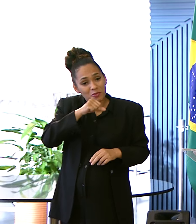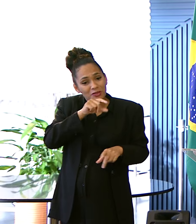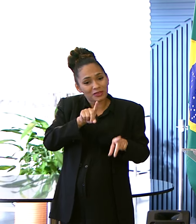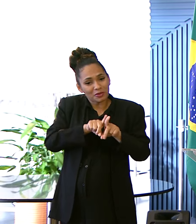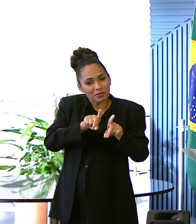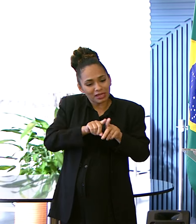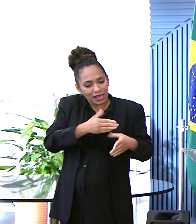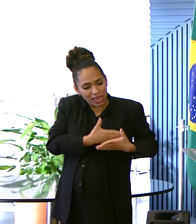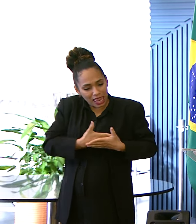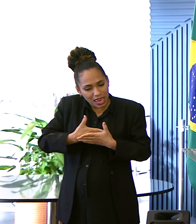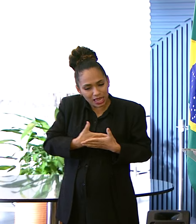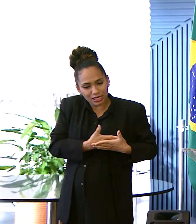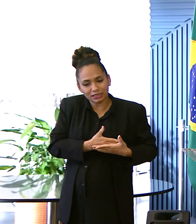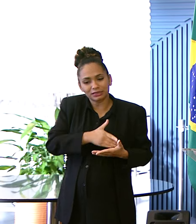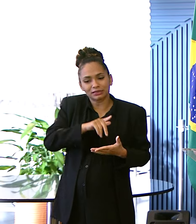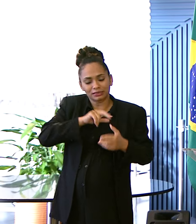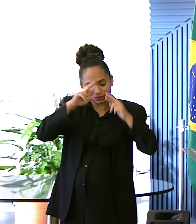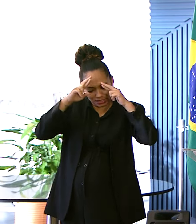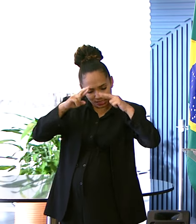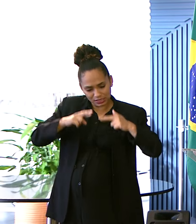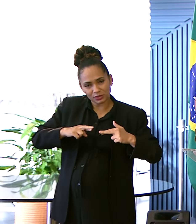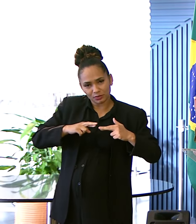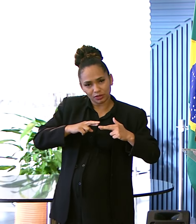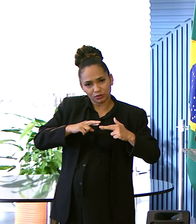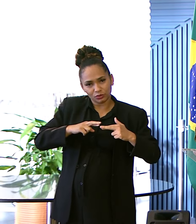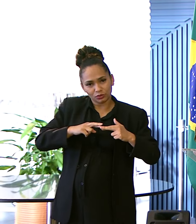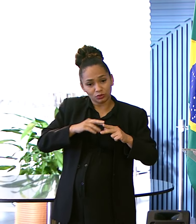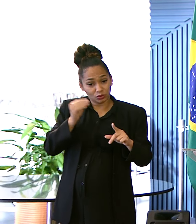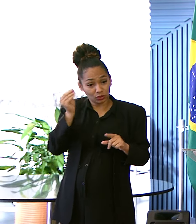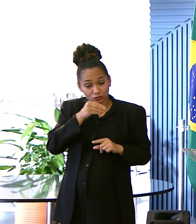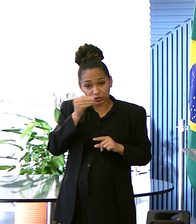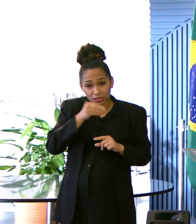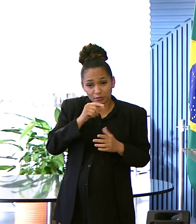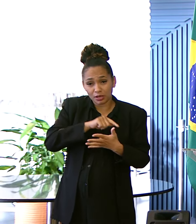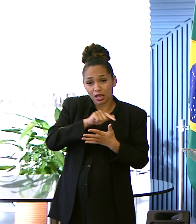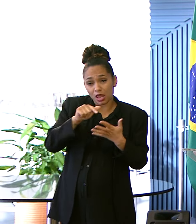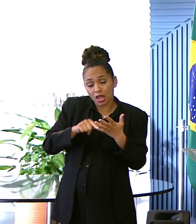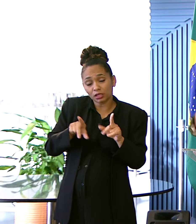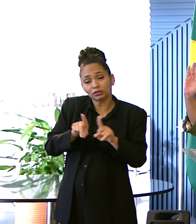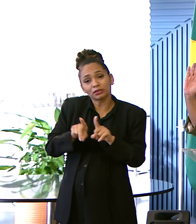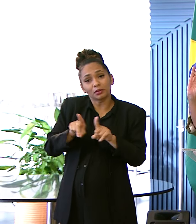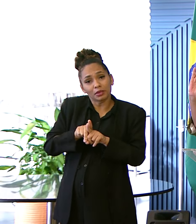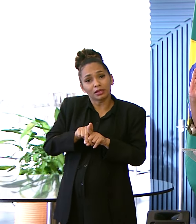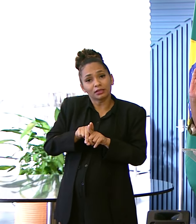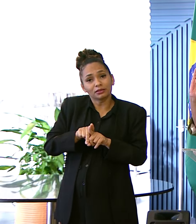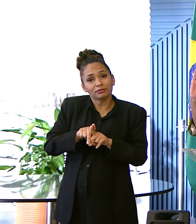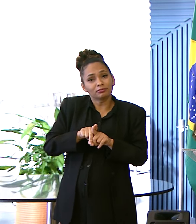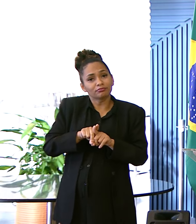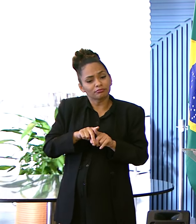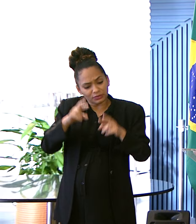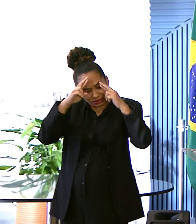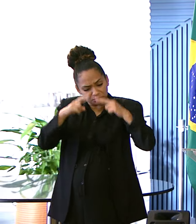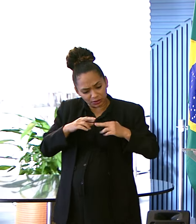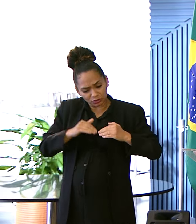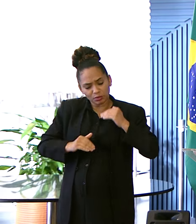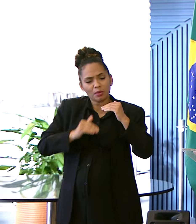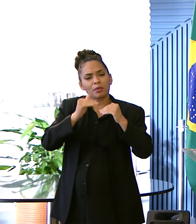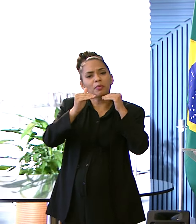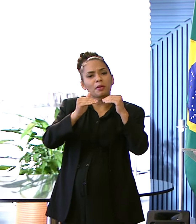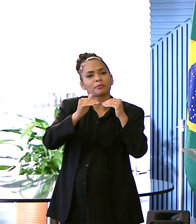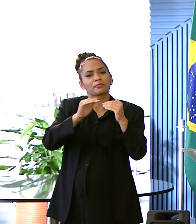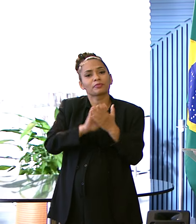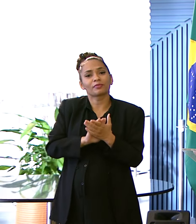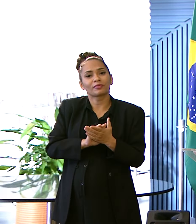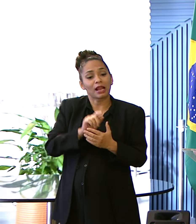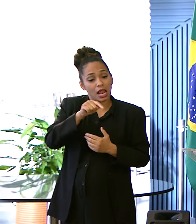aquela criança Sejam respeitadas Nas suas vulnerabilidades Ou respeitadas Nos seus progressos É essa